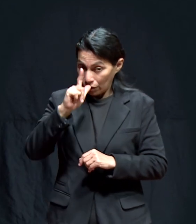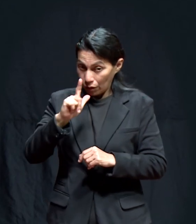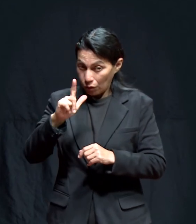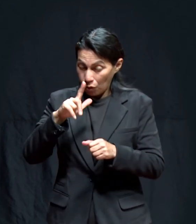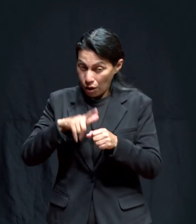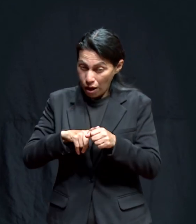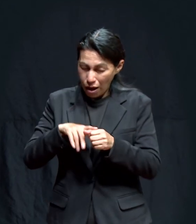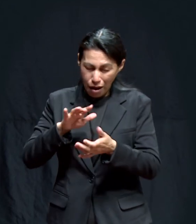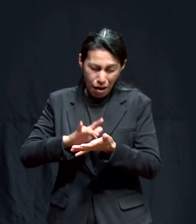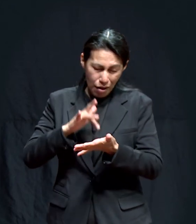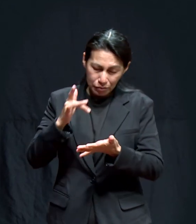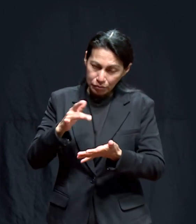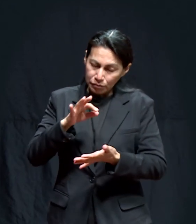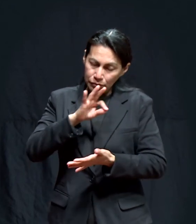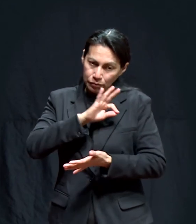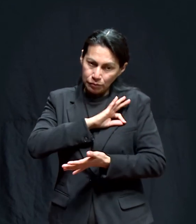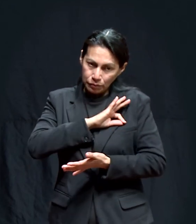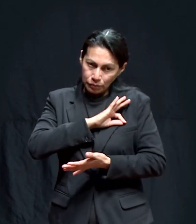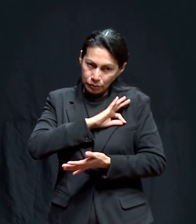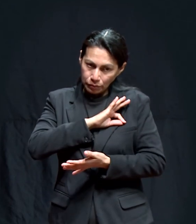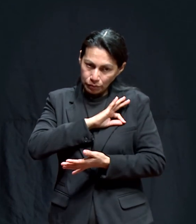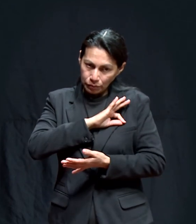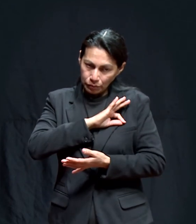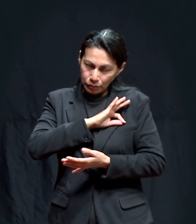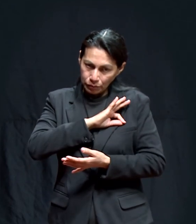querido hijo, es por fe.